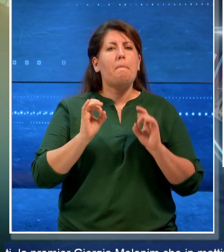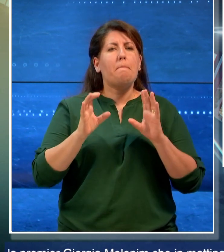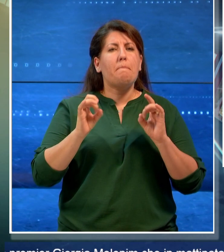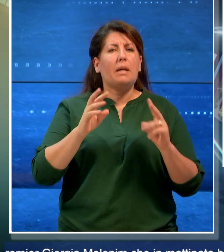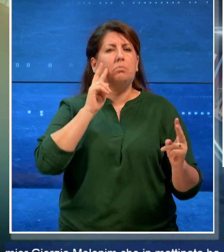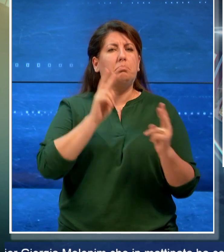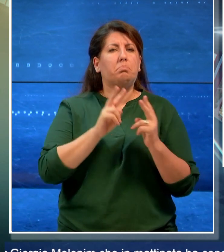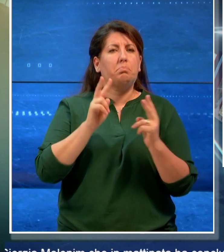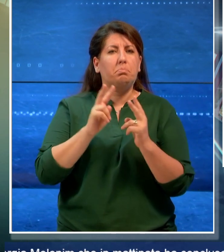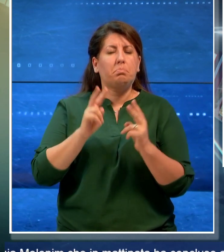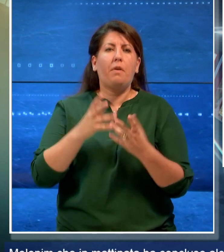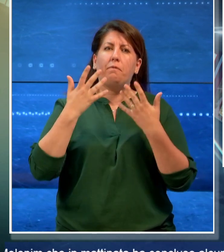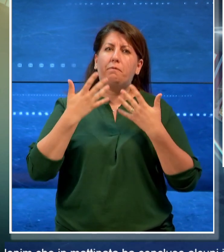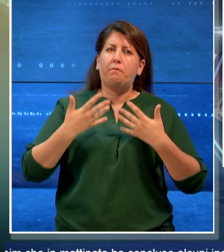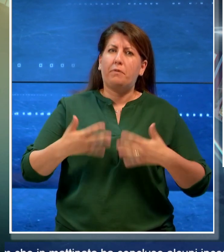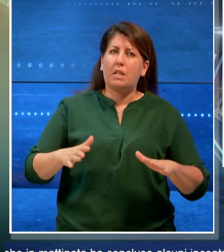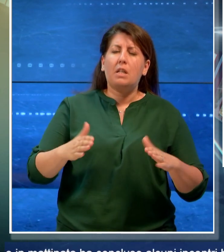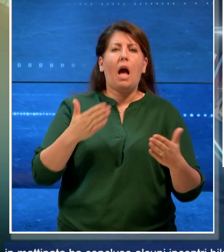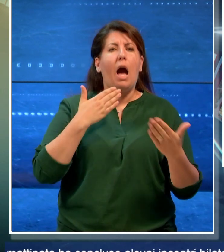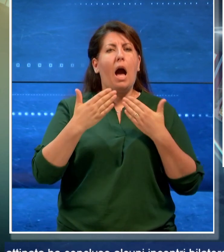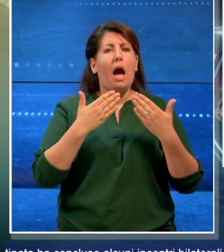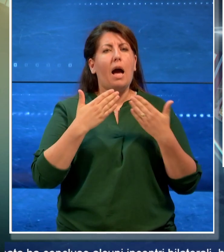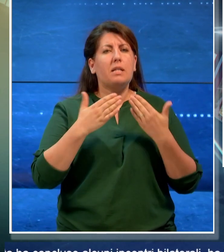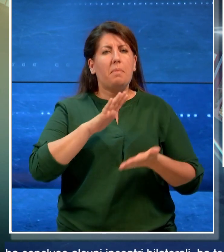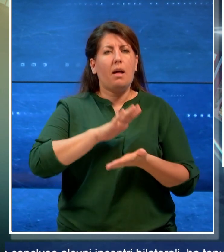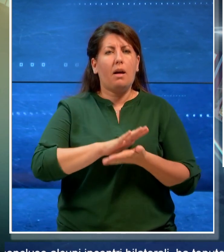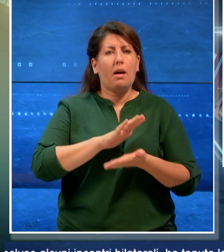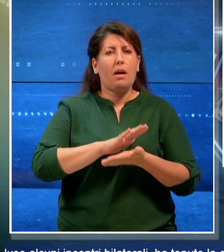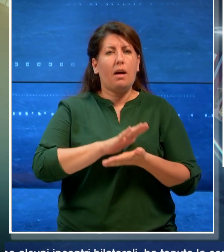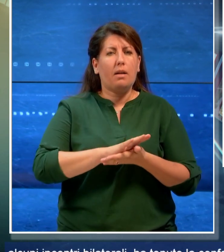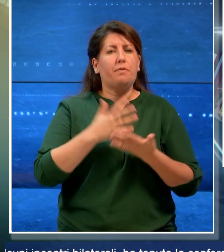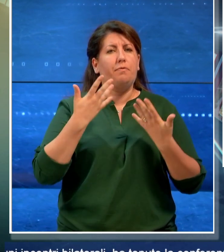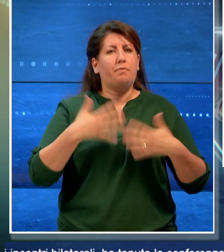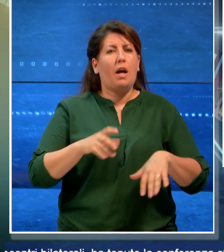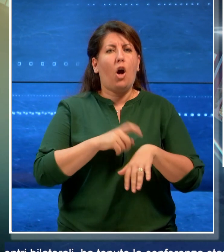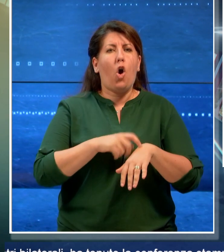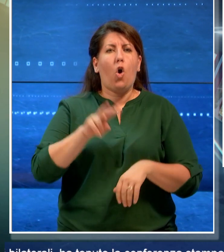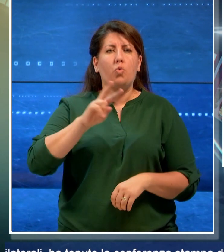e poi ha tenuto la conferenza stampa di fine lavori alle 14.